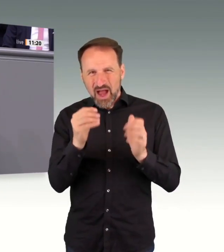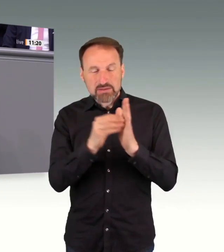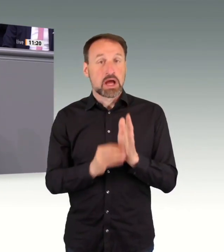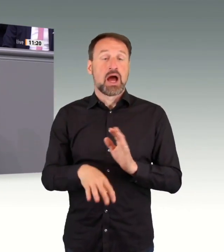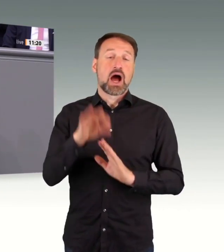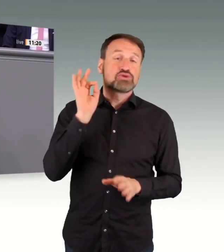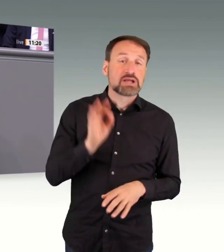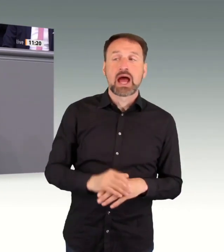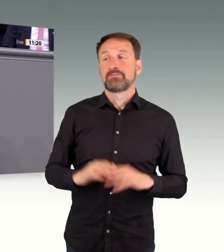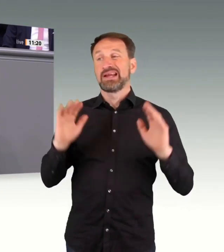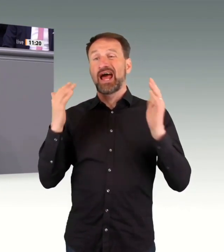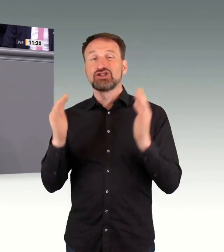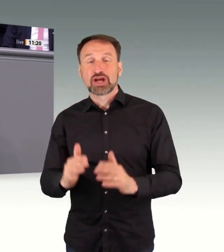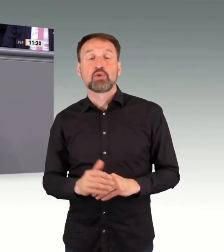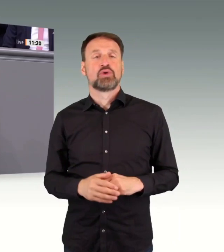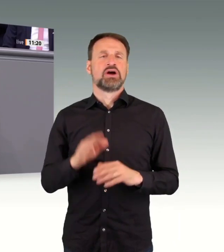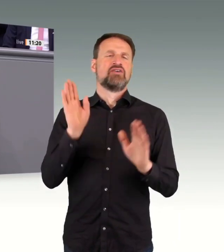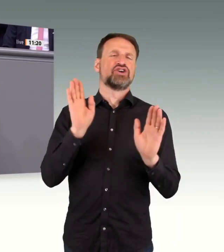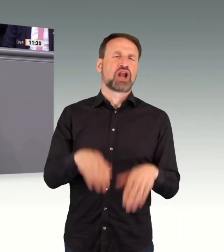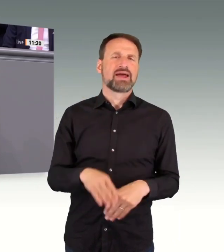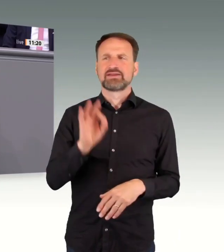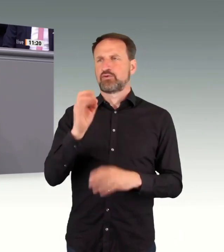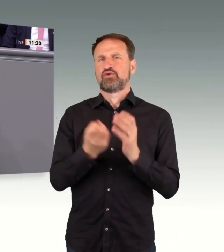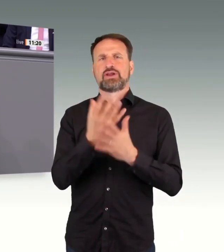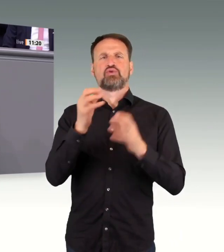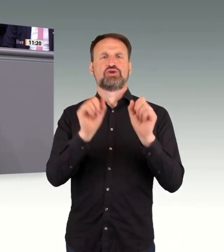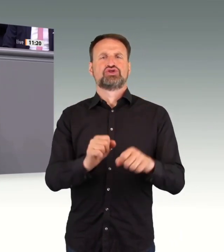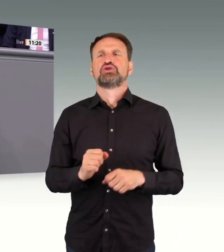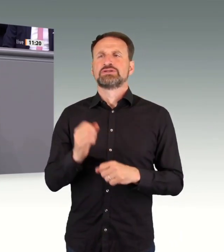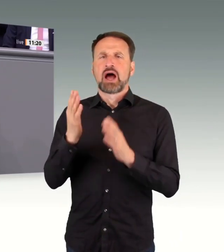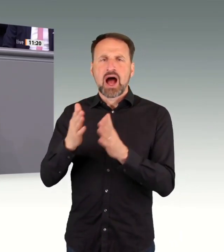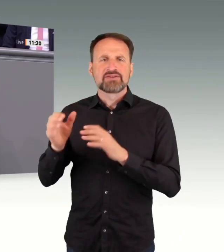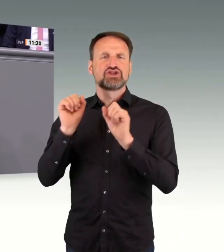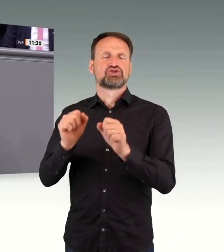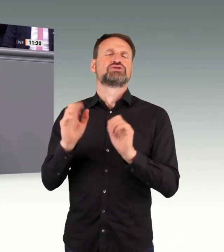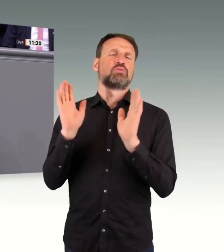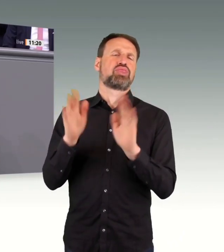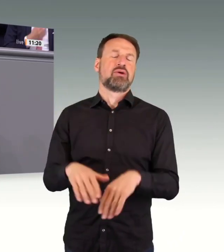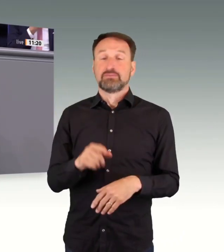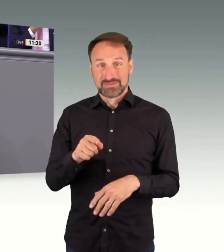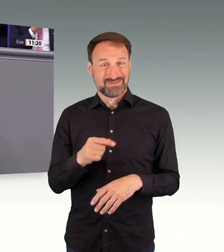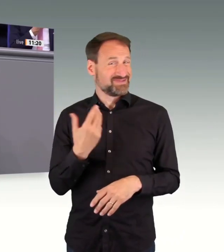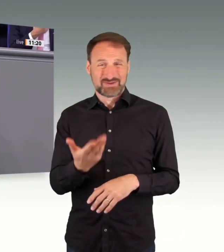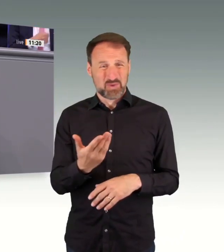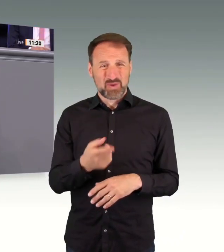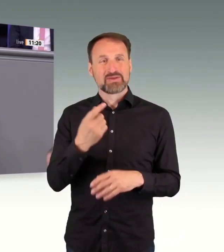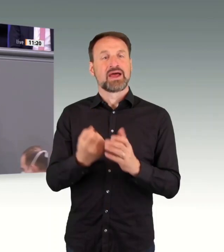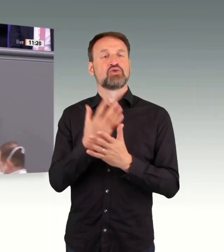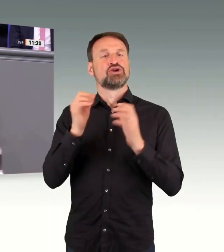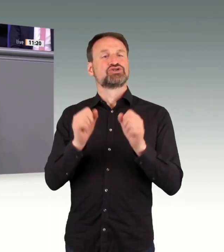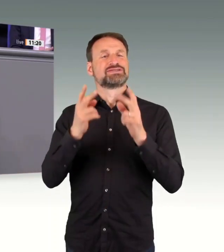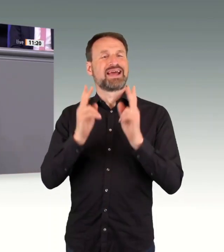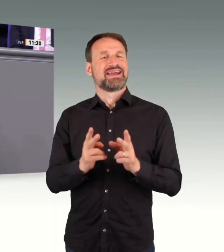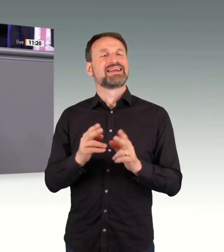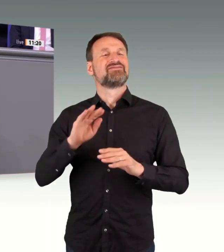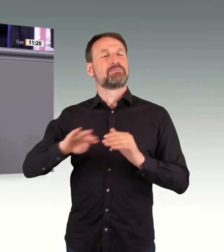beim Natur und Artenschutz. Bei der Eingriffsregelung wollen Sie eine Umgestaltung des naturschutzfachlichen Vermeidungsgebots und Sie wollen